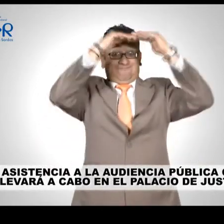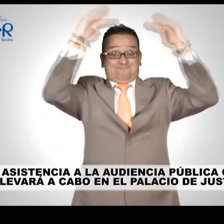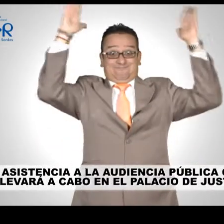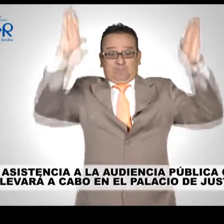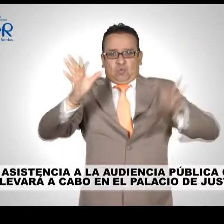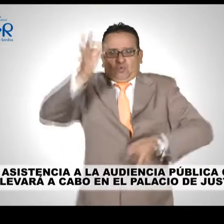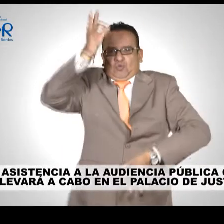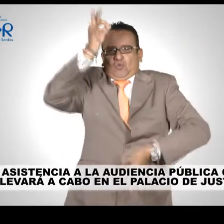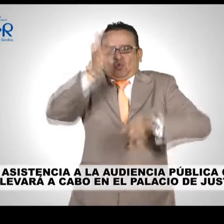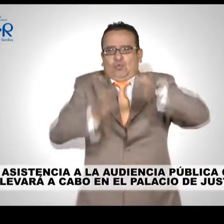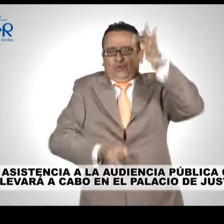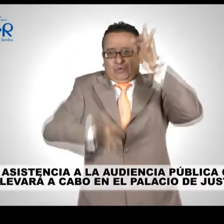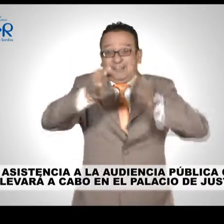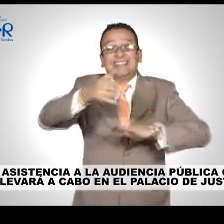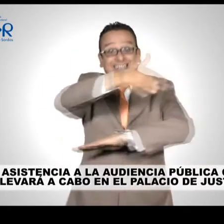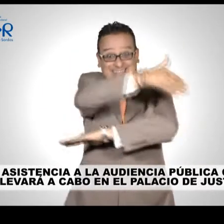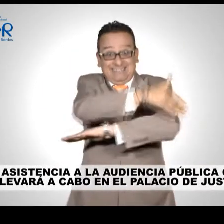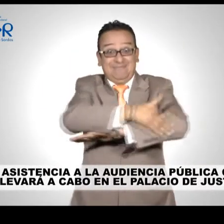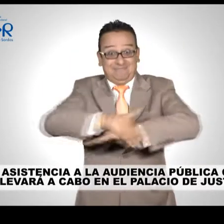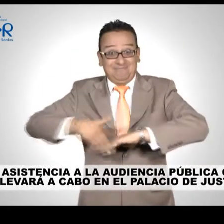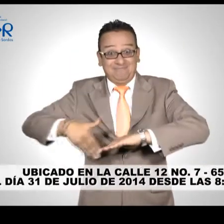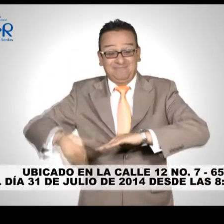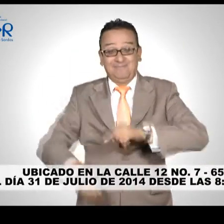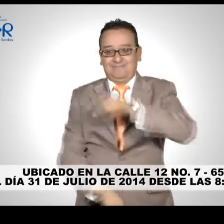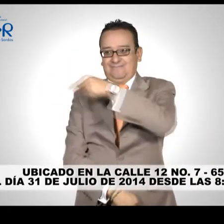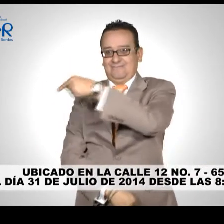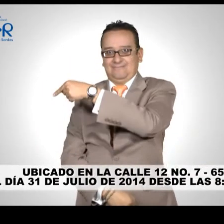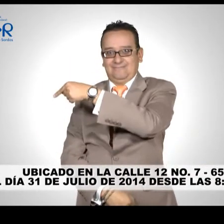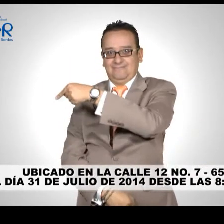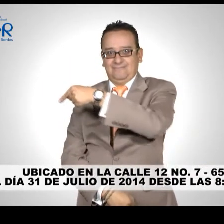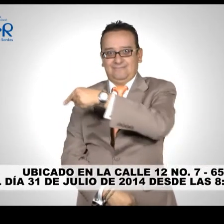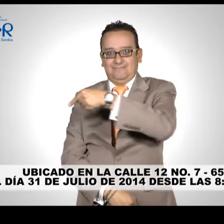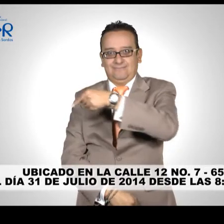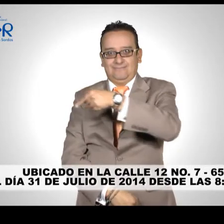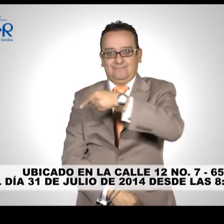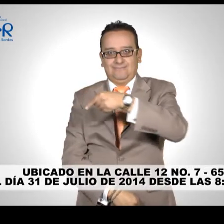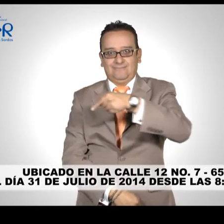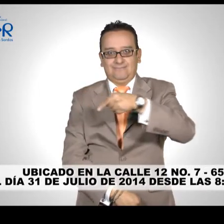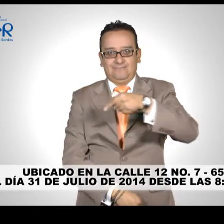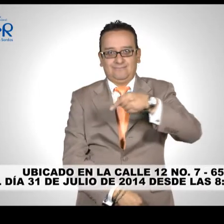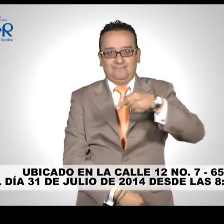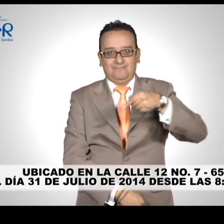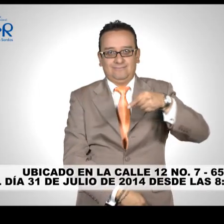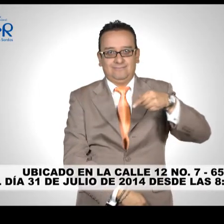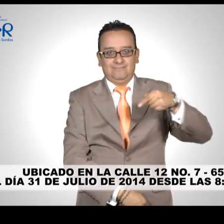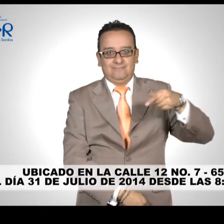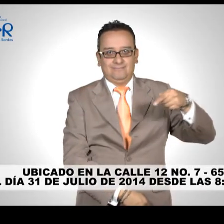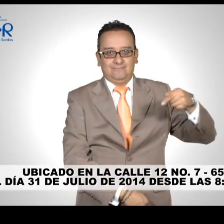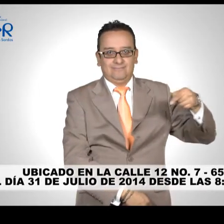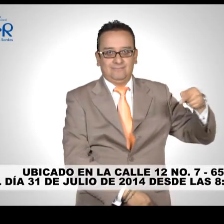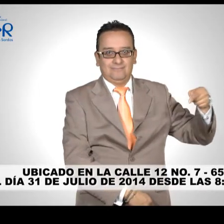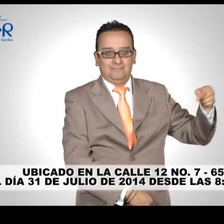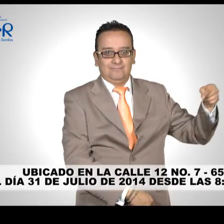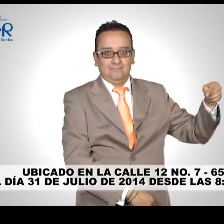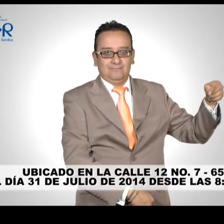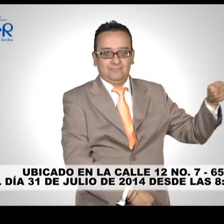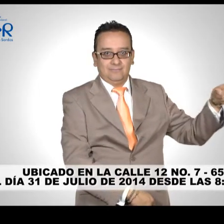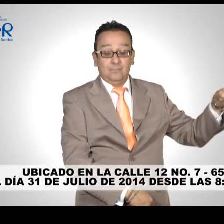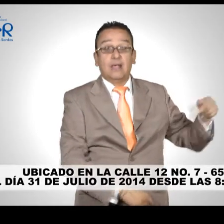que se llevará a cabo en el Palacio de Justicia ubicado en la calle 12, número 765, el día 31